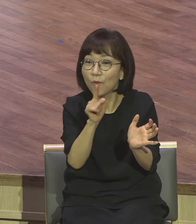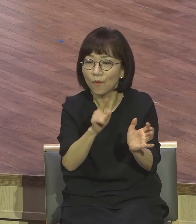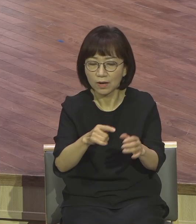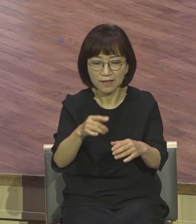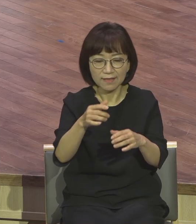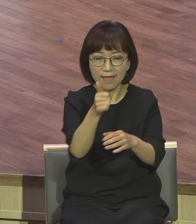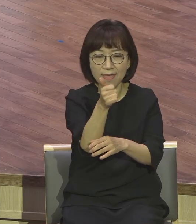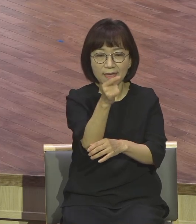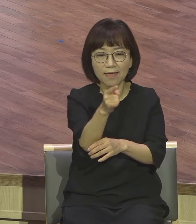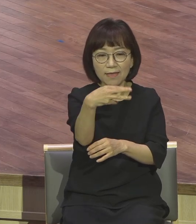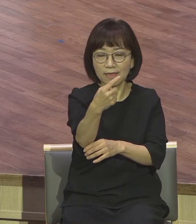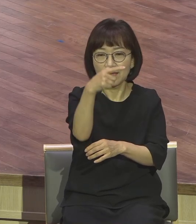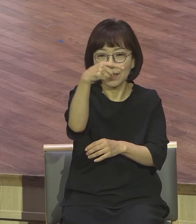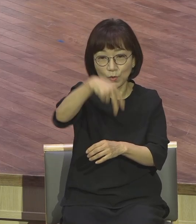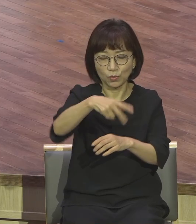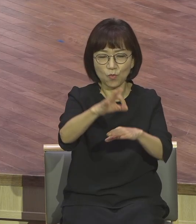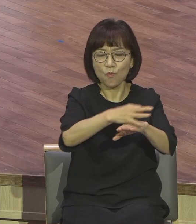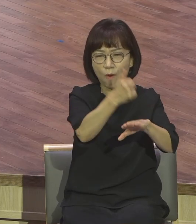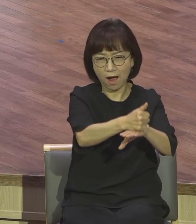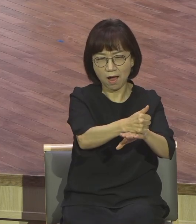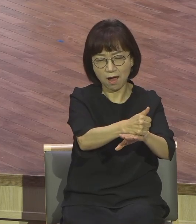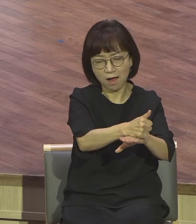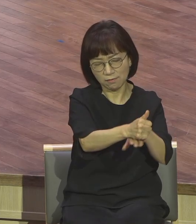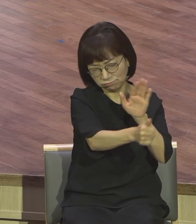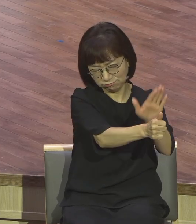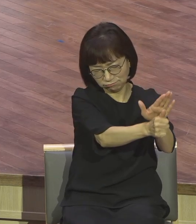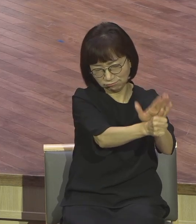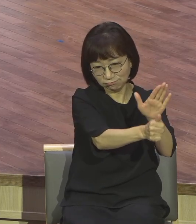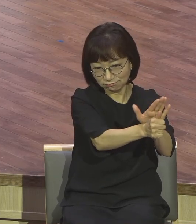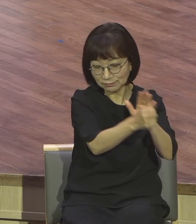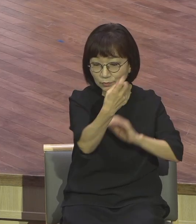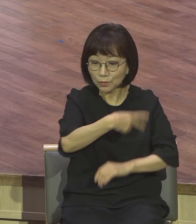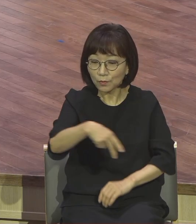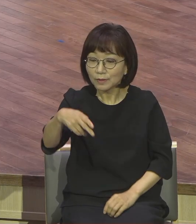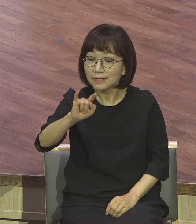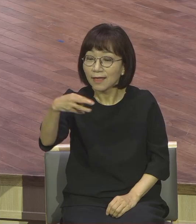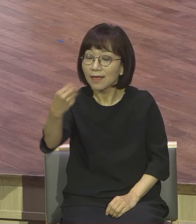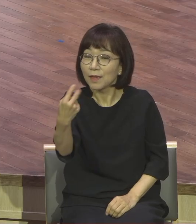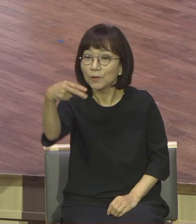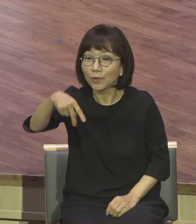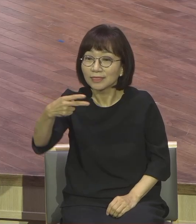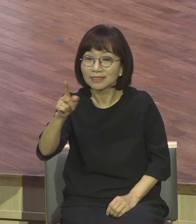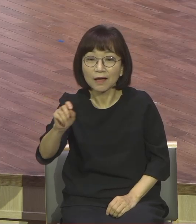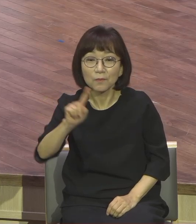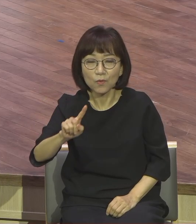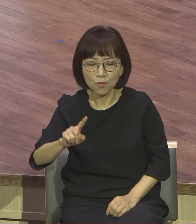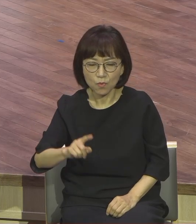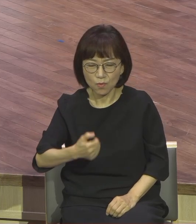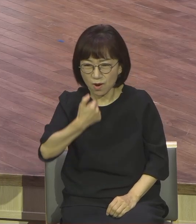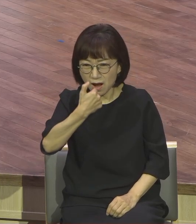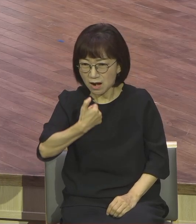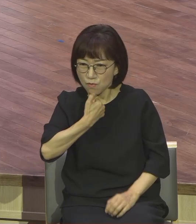추종하는 그러한 정치 그룹이고 셀롯당은 유대의 독립을 그렇게 추구하는